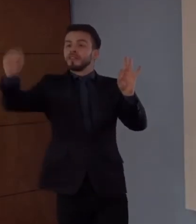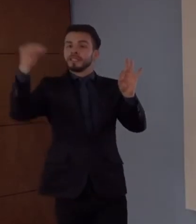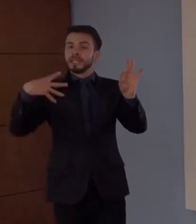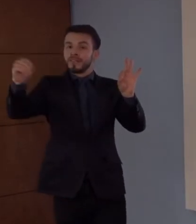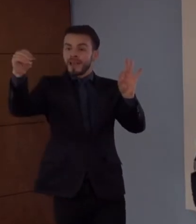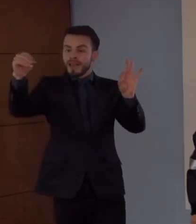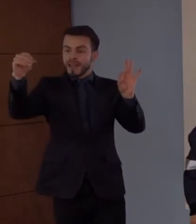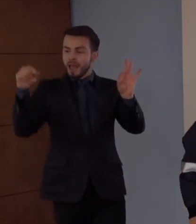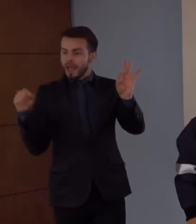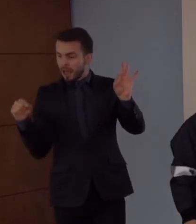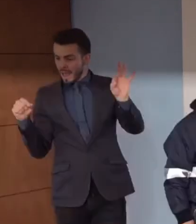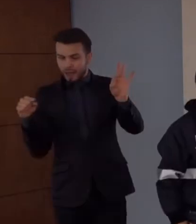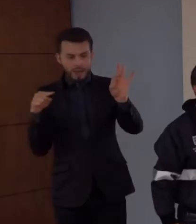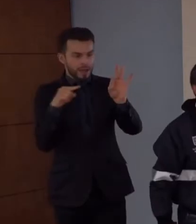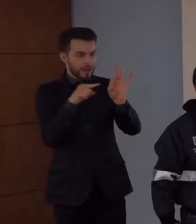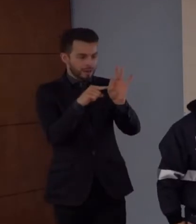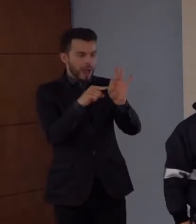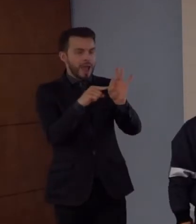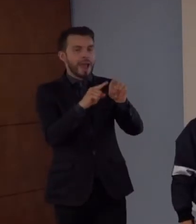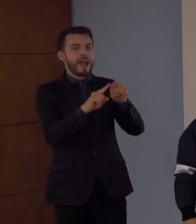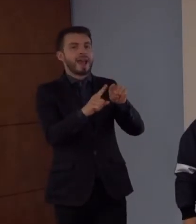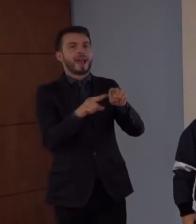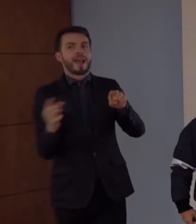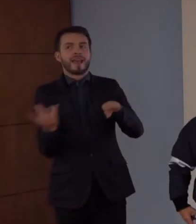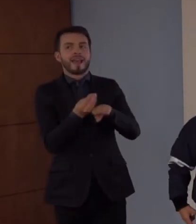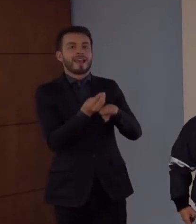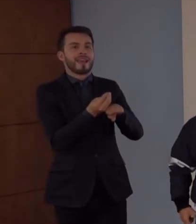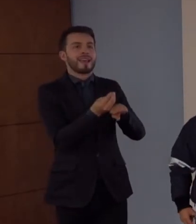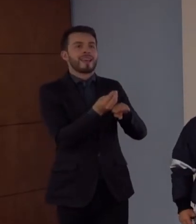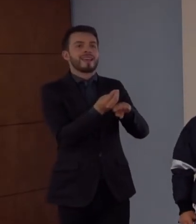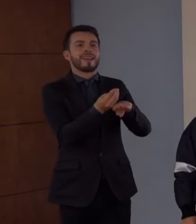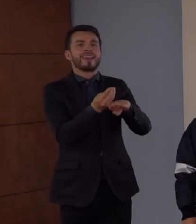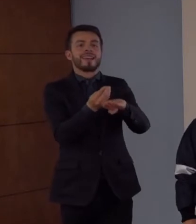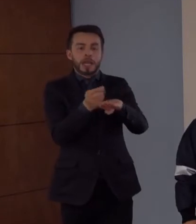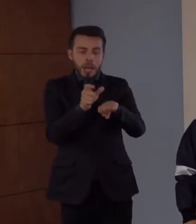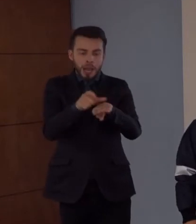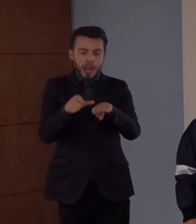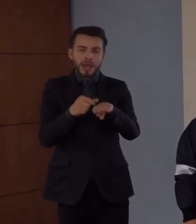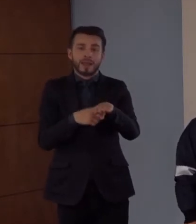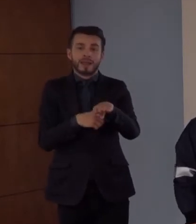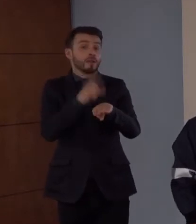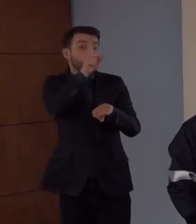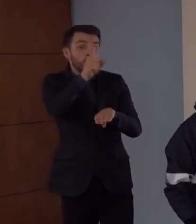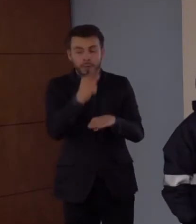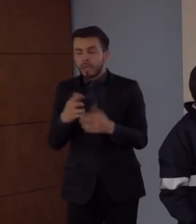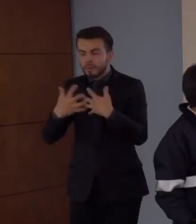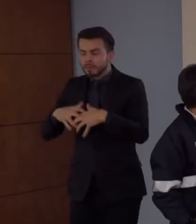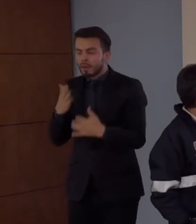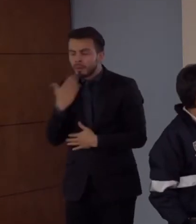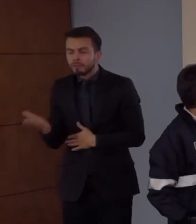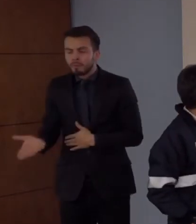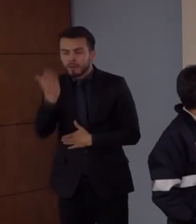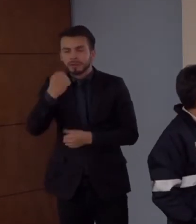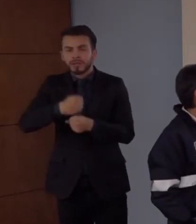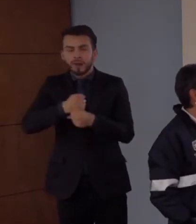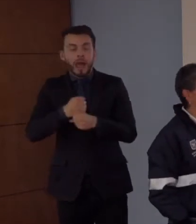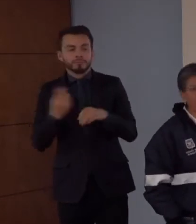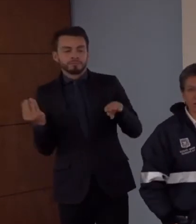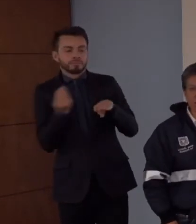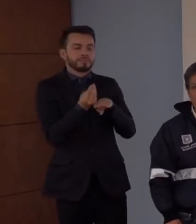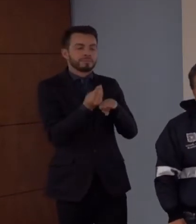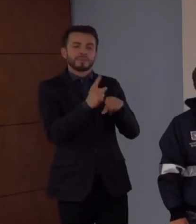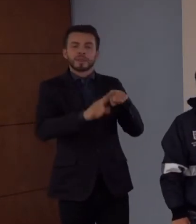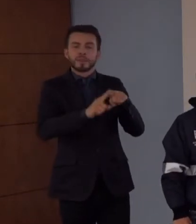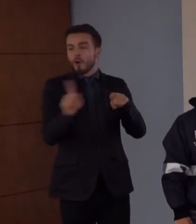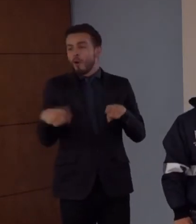qué salieron? Porque tenían que trabajar. O porque son empleos que tenían autorizado salir, o porque, como lo vamos a ver más adelante, es